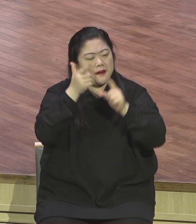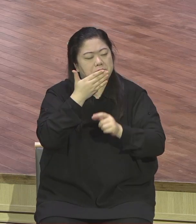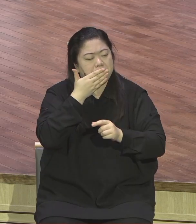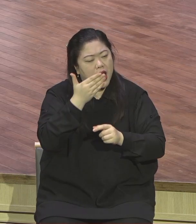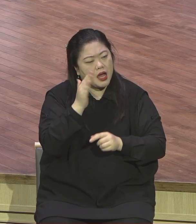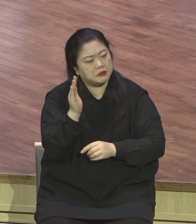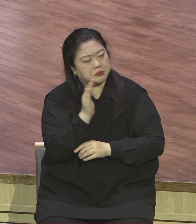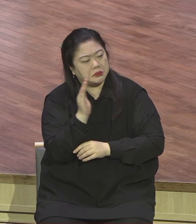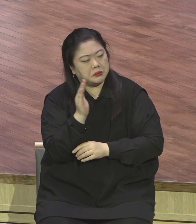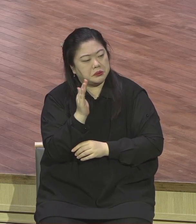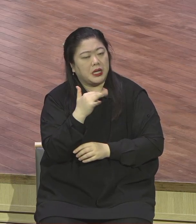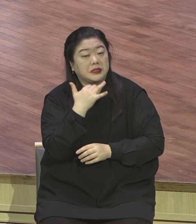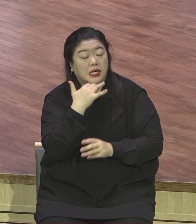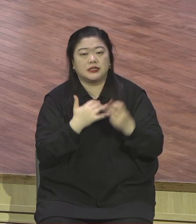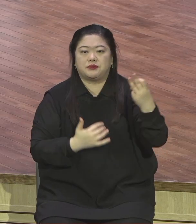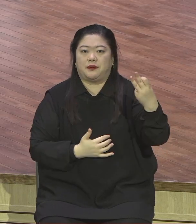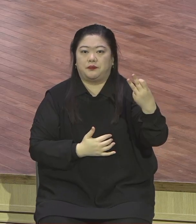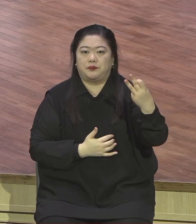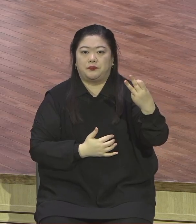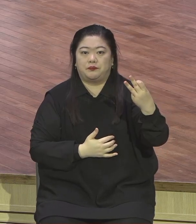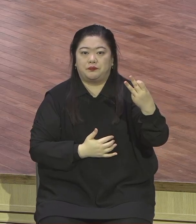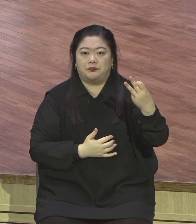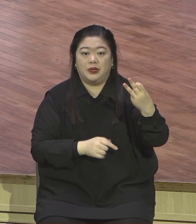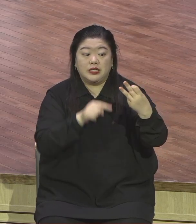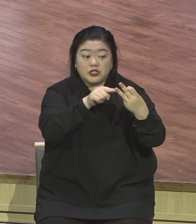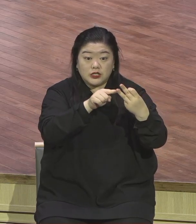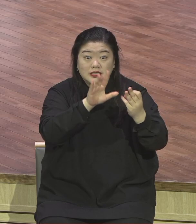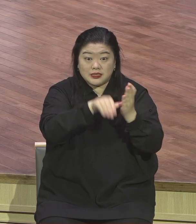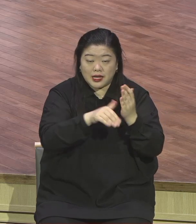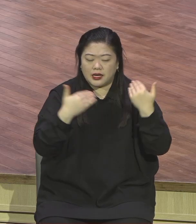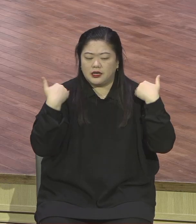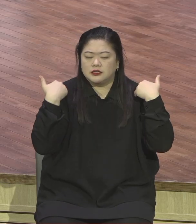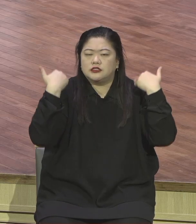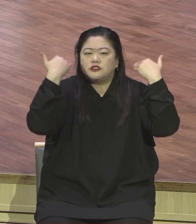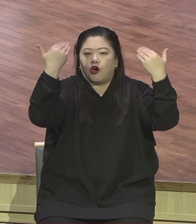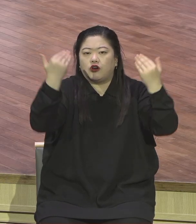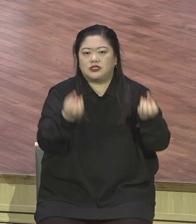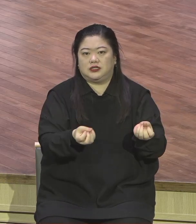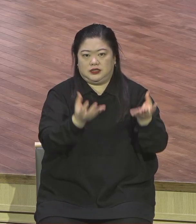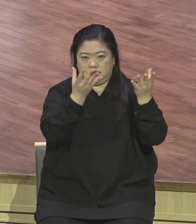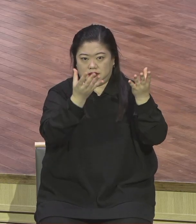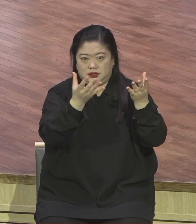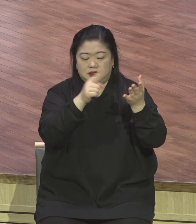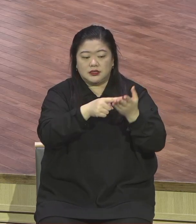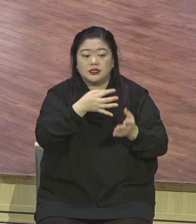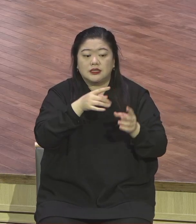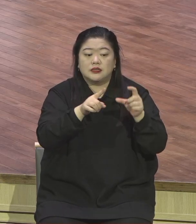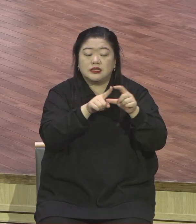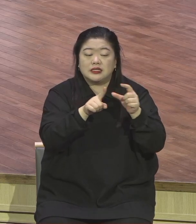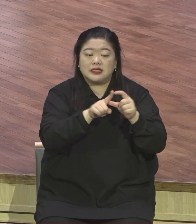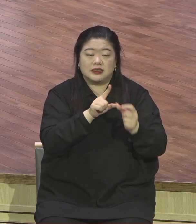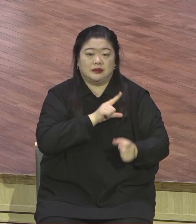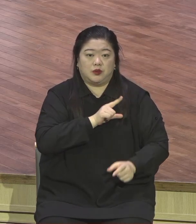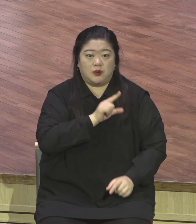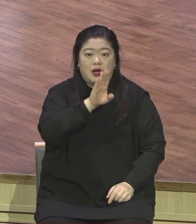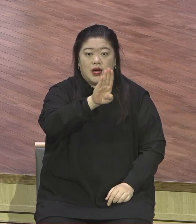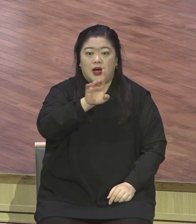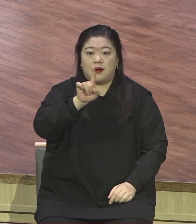이 성인식을 뭐라고 말하느냐 바 마쩌바라 합니다. 바 마쩌바라는 뜻은 율법의 아들이란 뜻이에요.